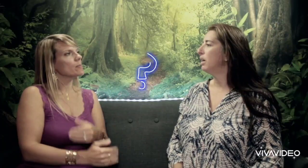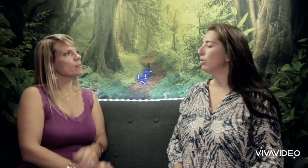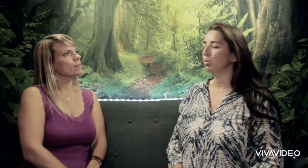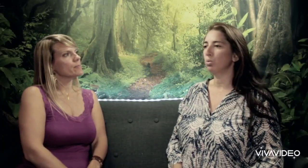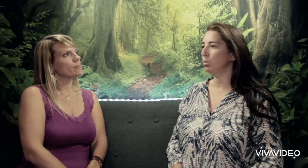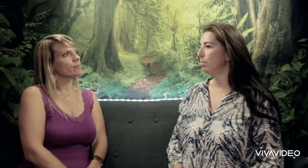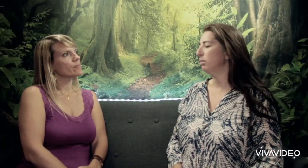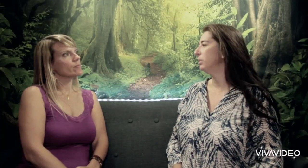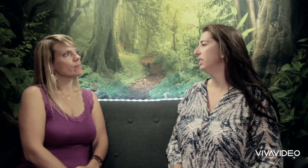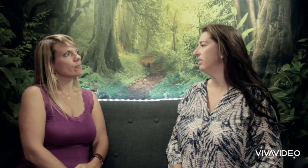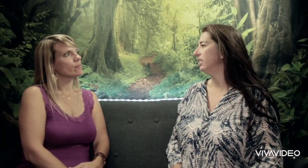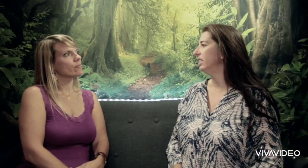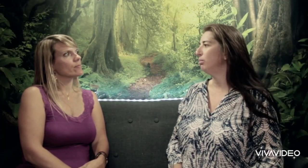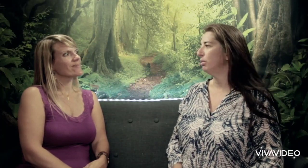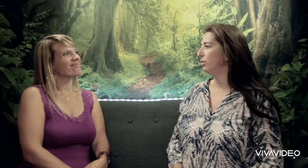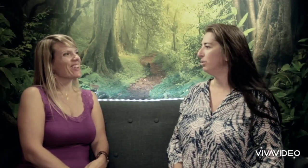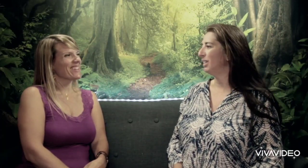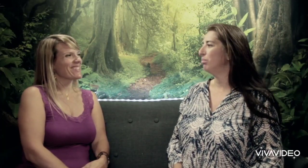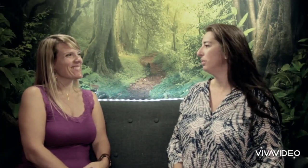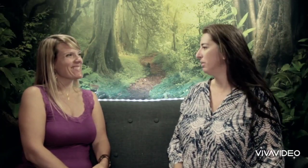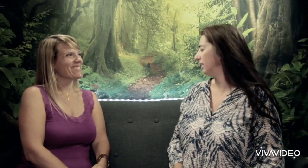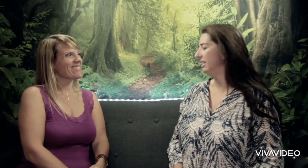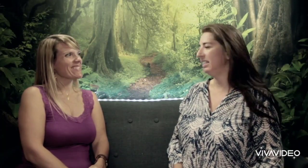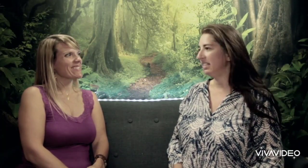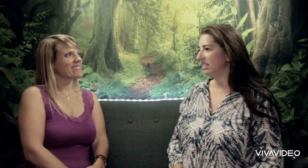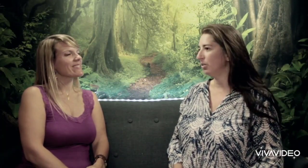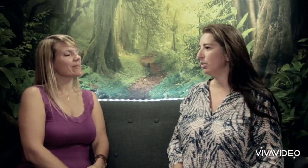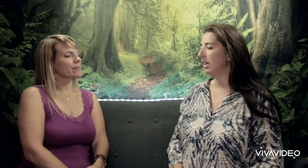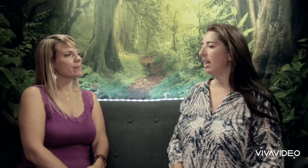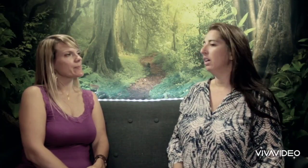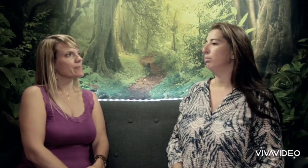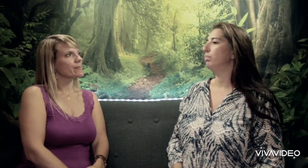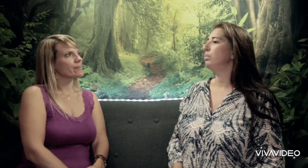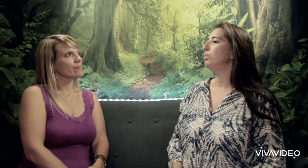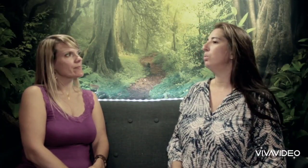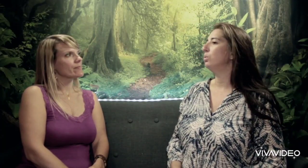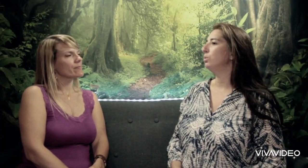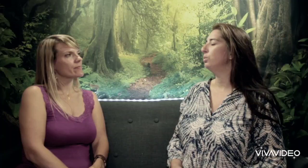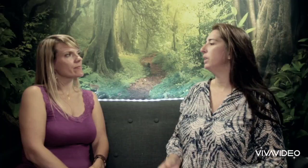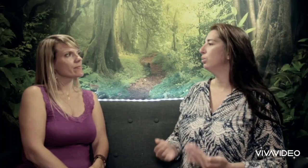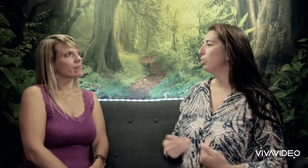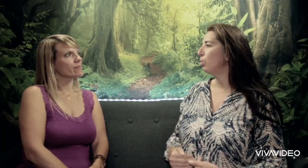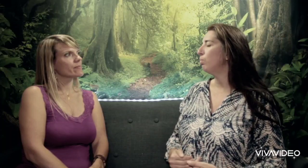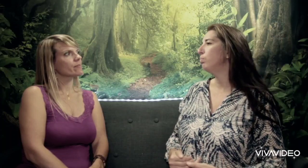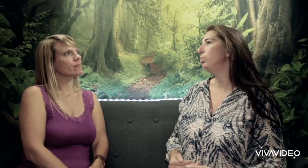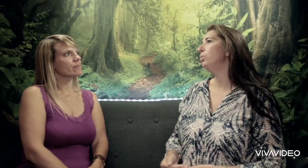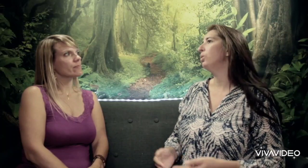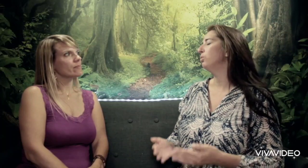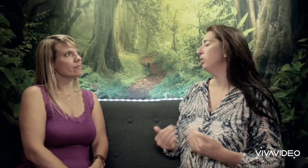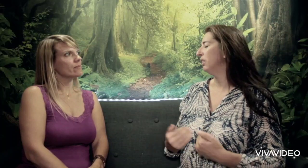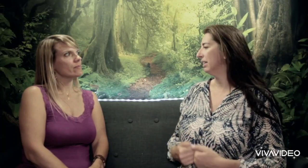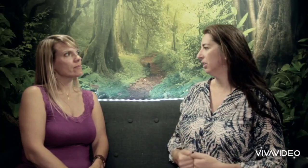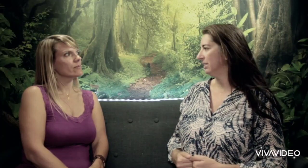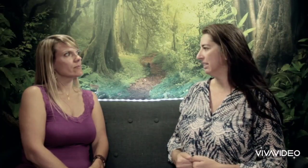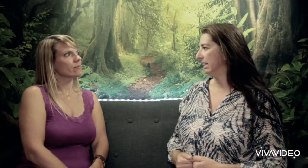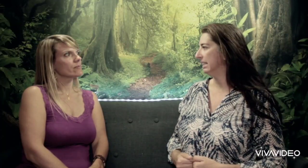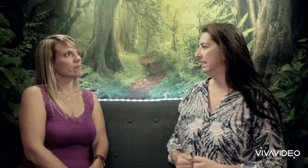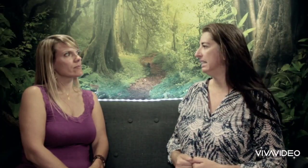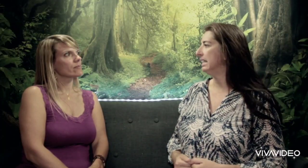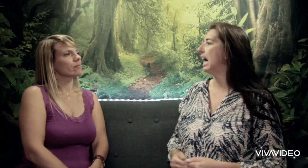parents sont super motivés, ils peuvent le faire dès la naissance. Plus on le fait tôt, plus l'enfant va avoir tendance à faire des signes